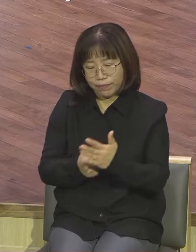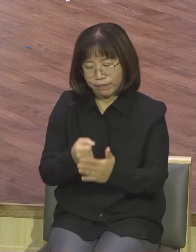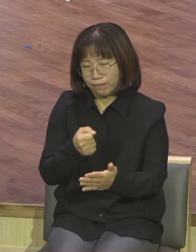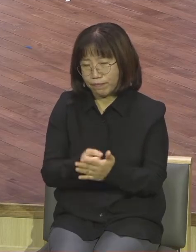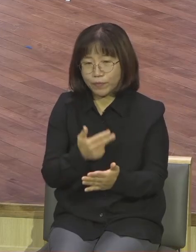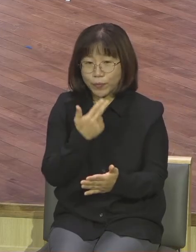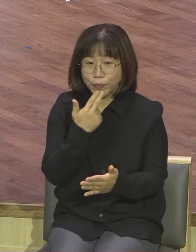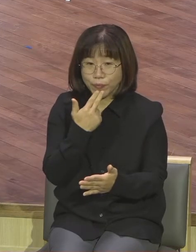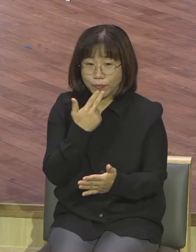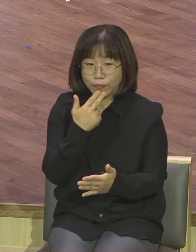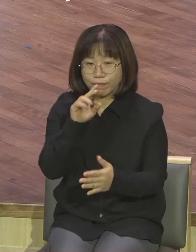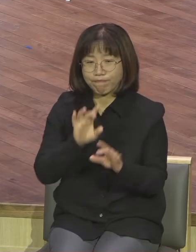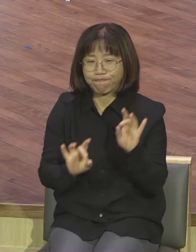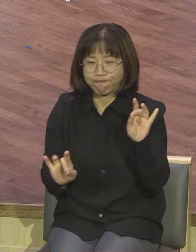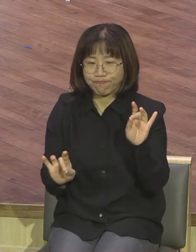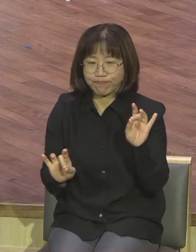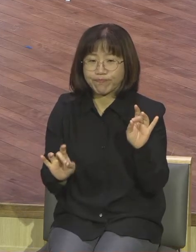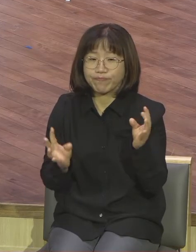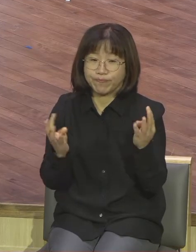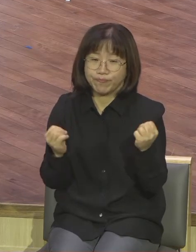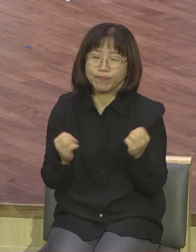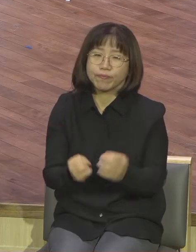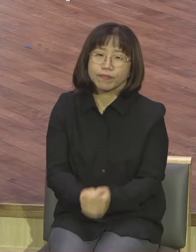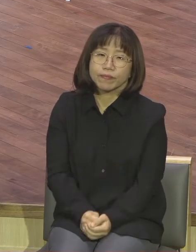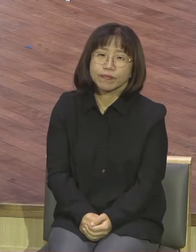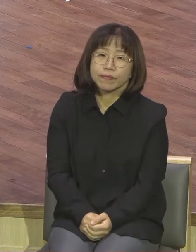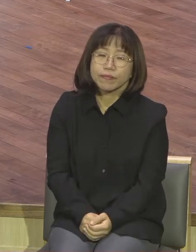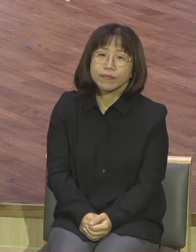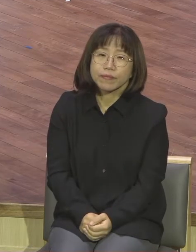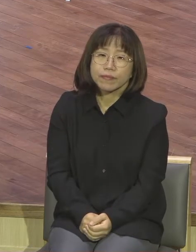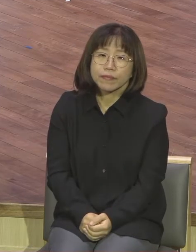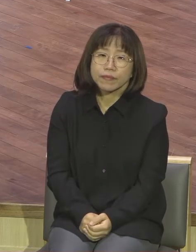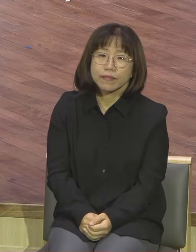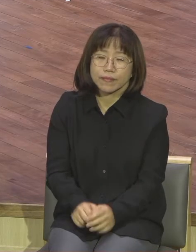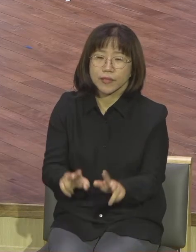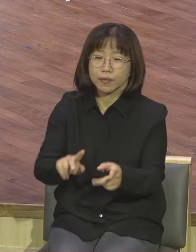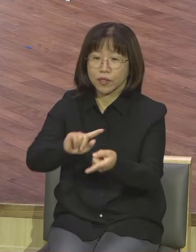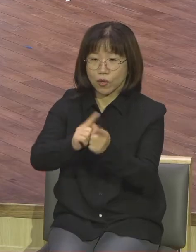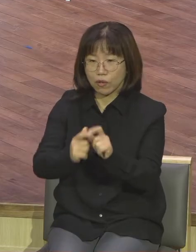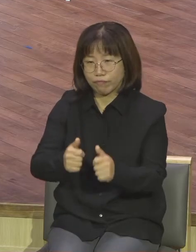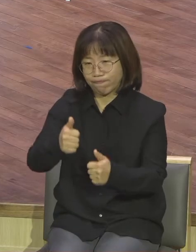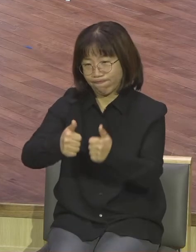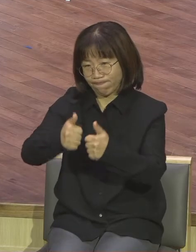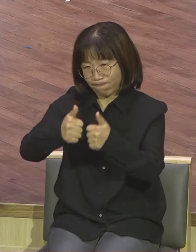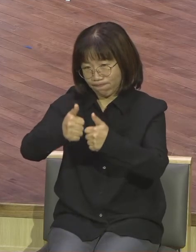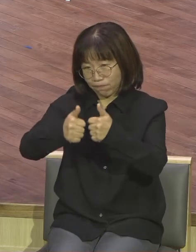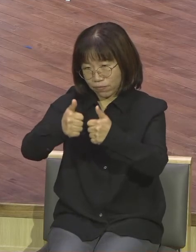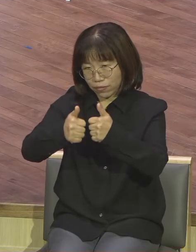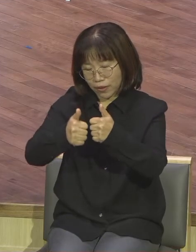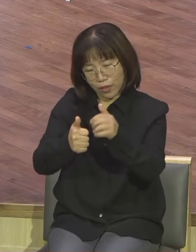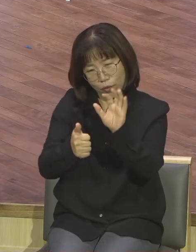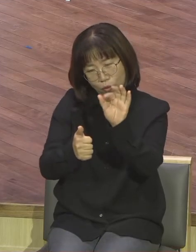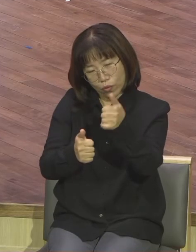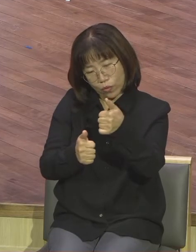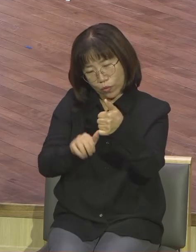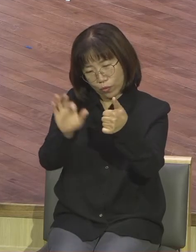여야 지금 빡빙이다 이러는데 5% 5% 5%